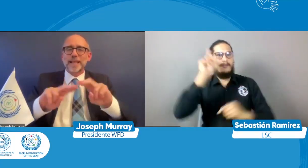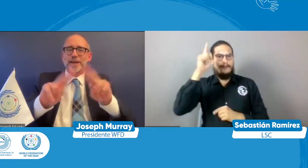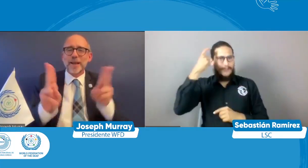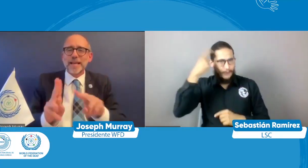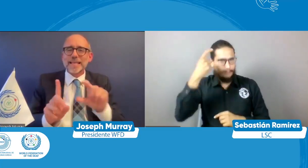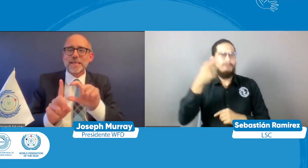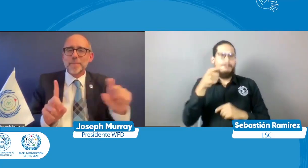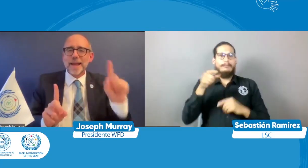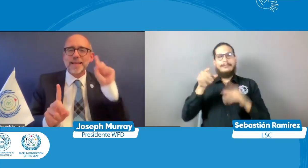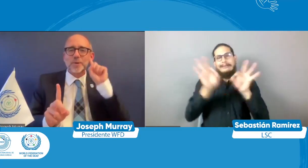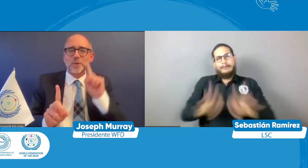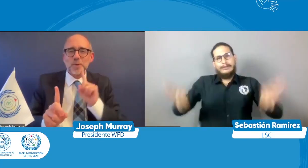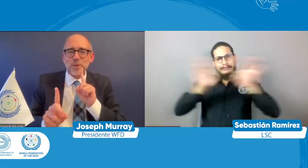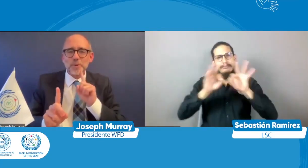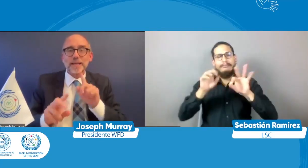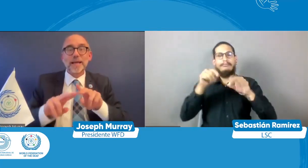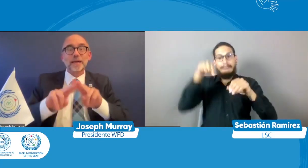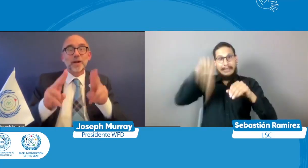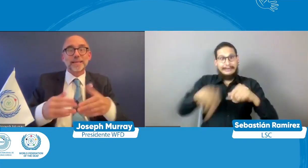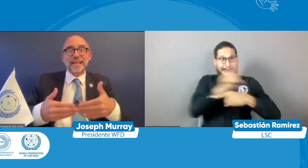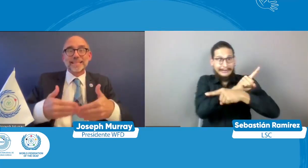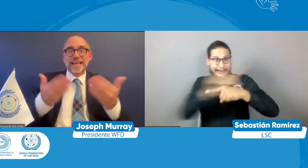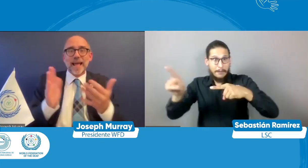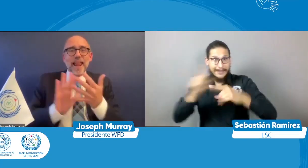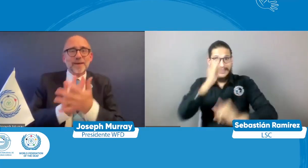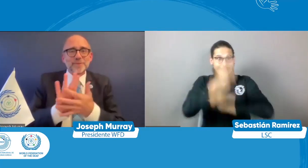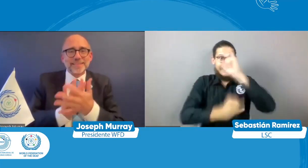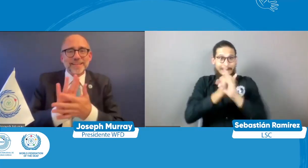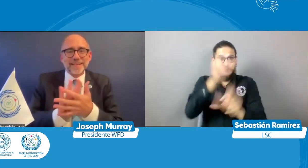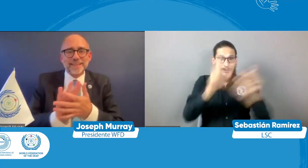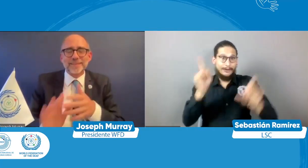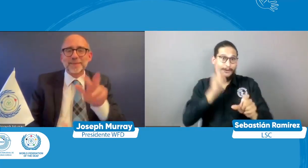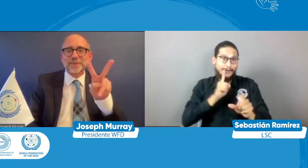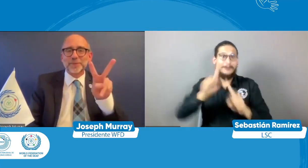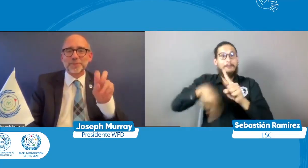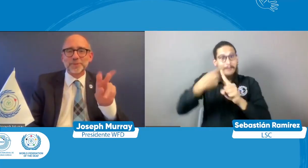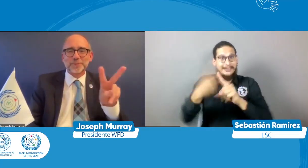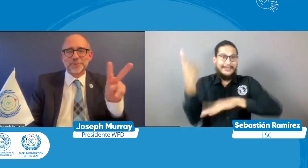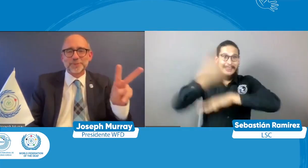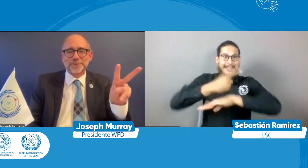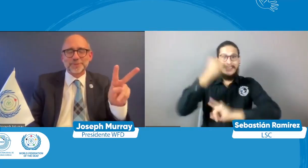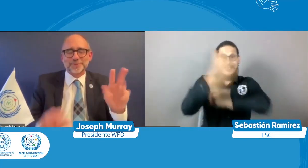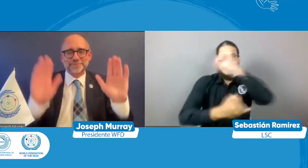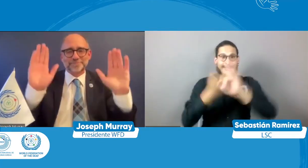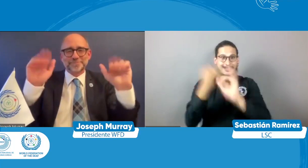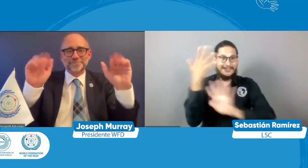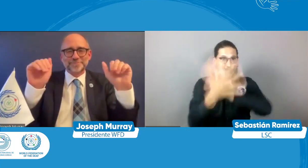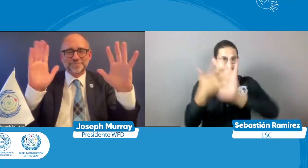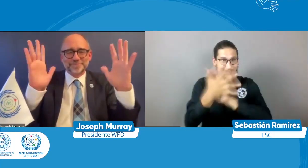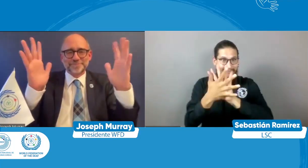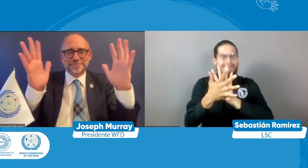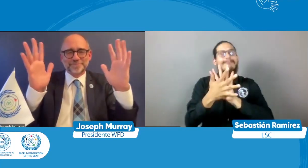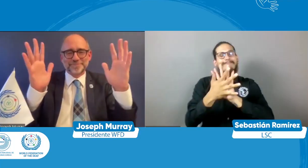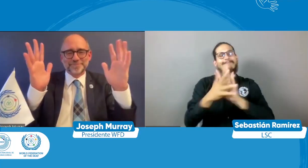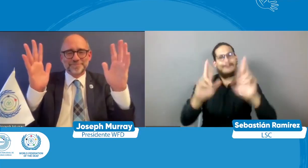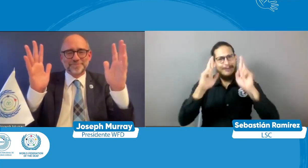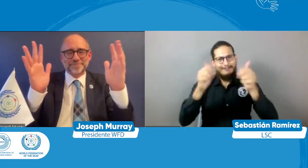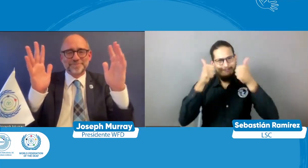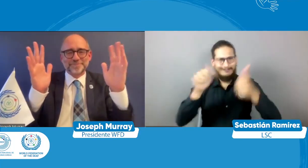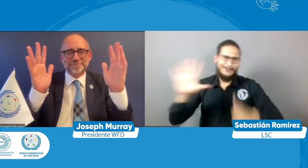deseamos que tengan una muy buena una feliz semana internacional de la persona sorda y muy feliz día de la lengua